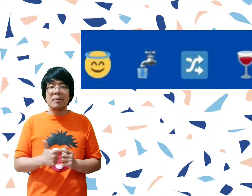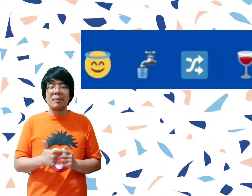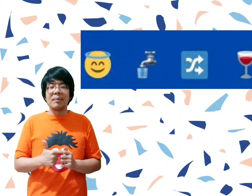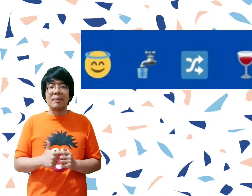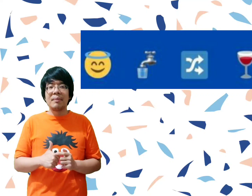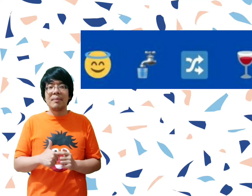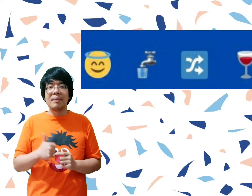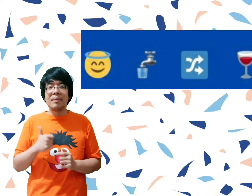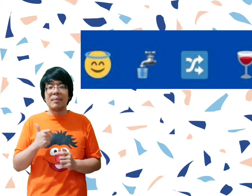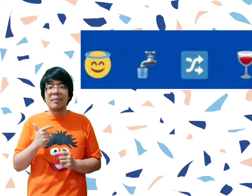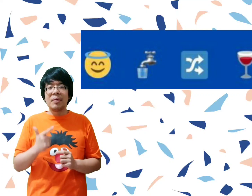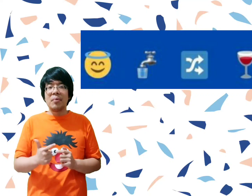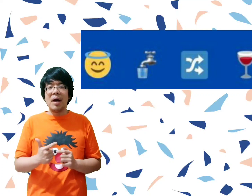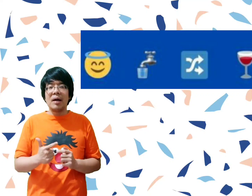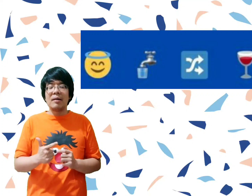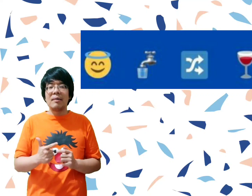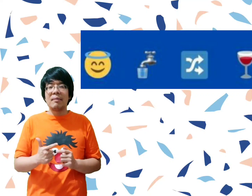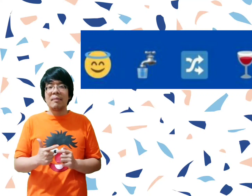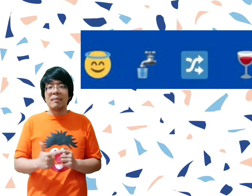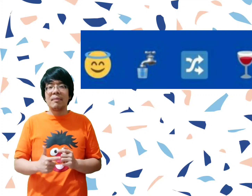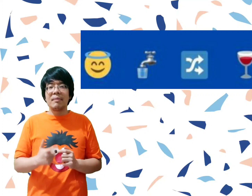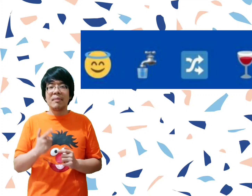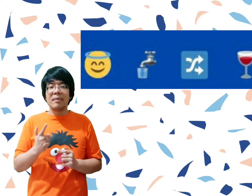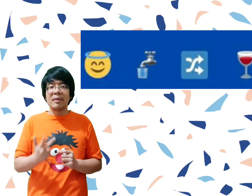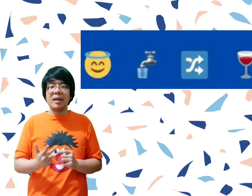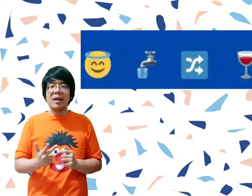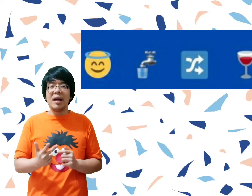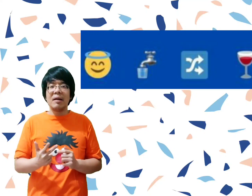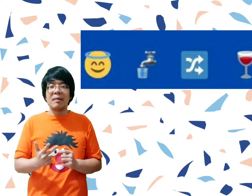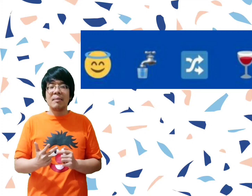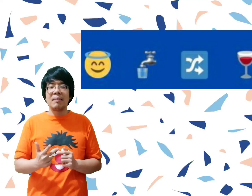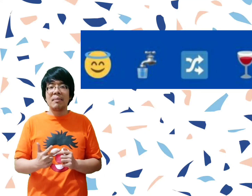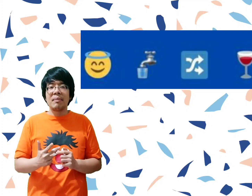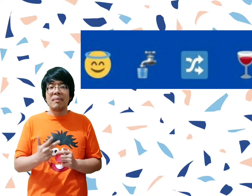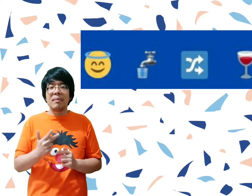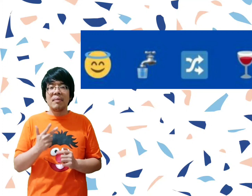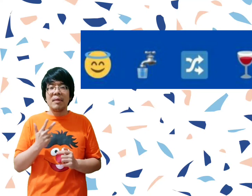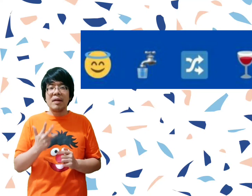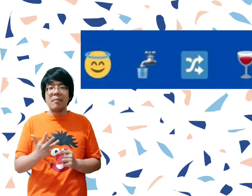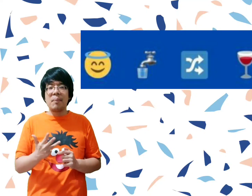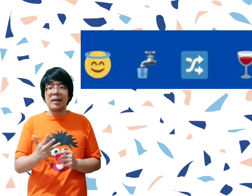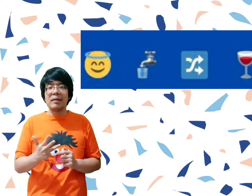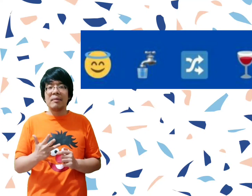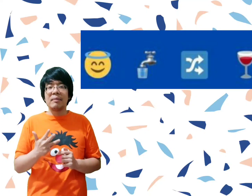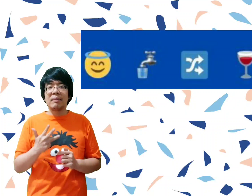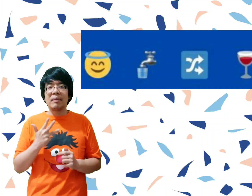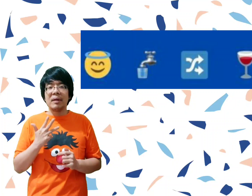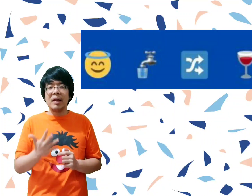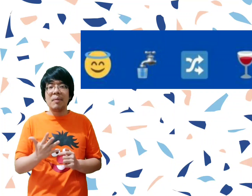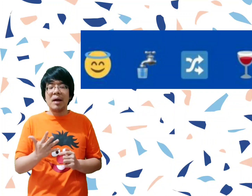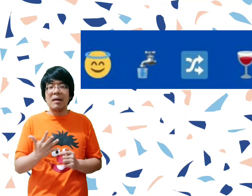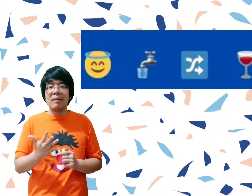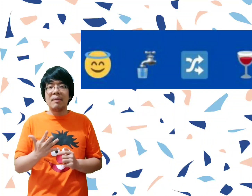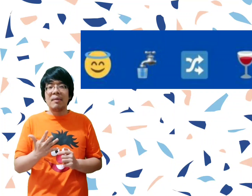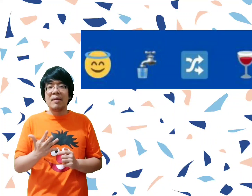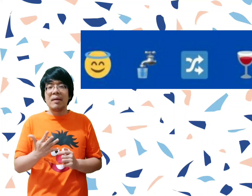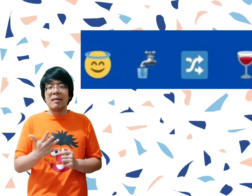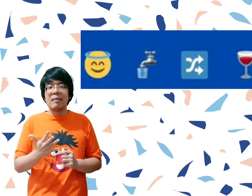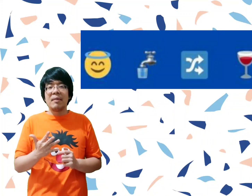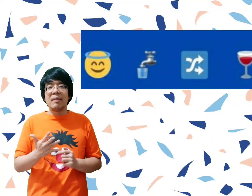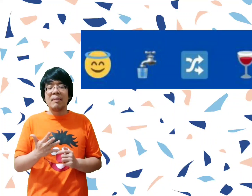Satu. Dua. Tiga. Empat. Lima.